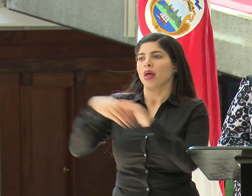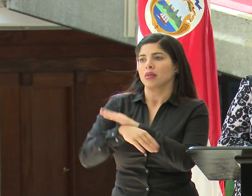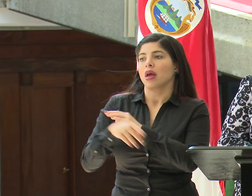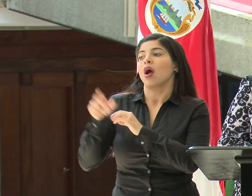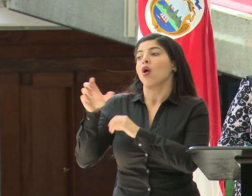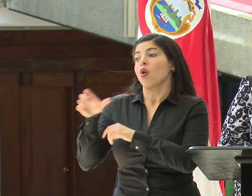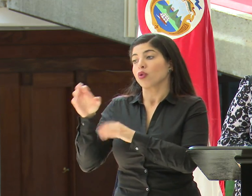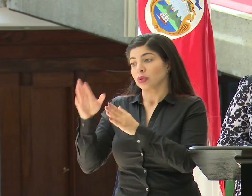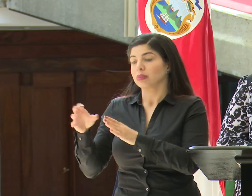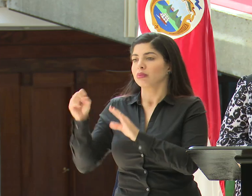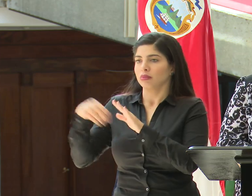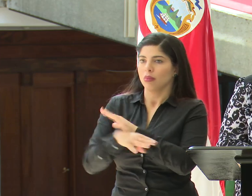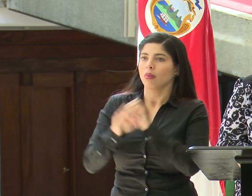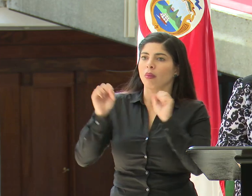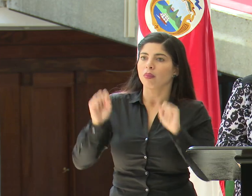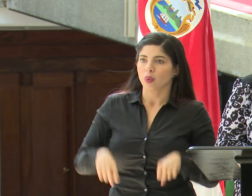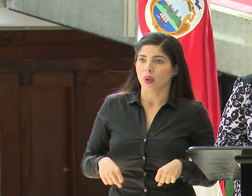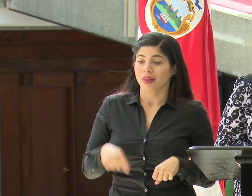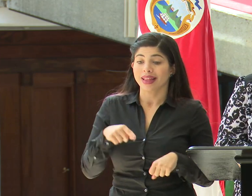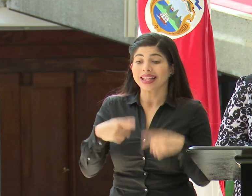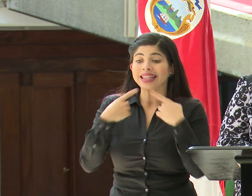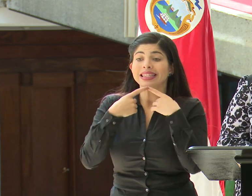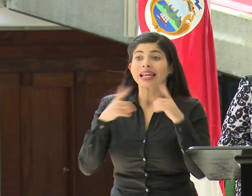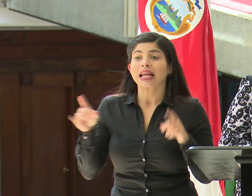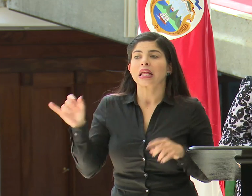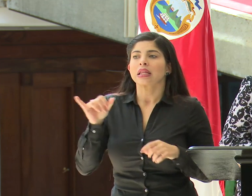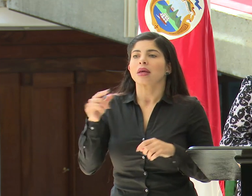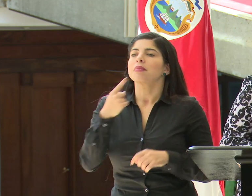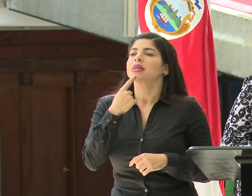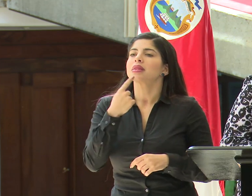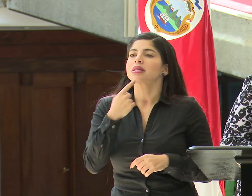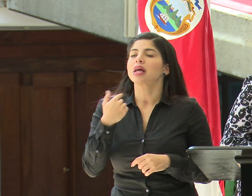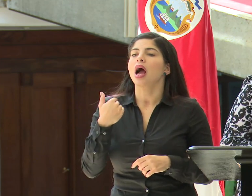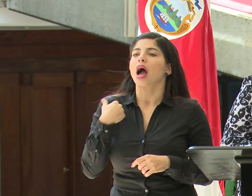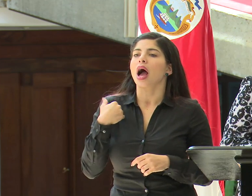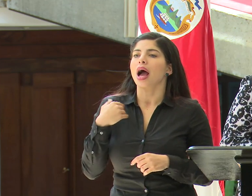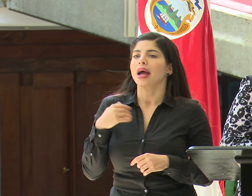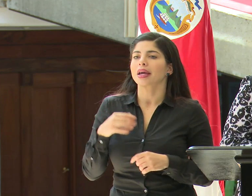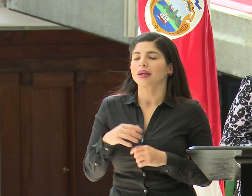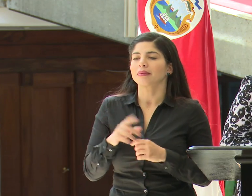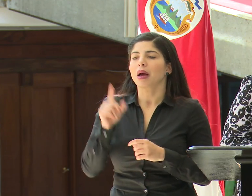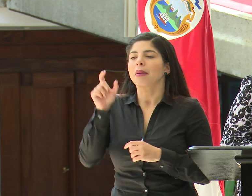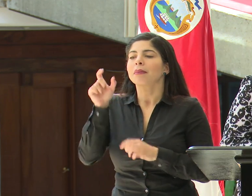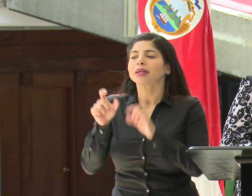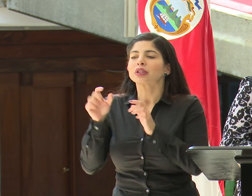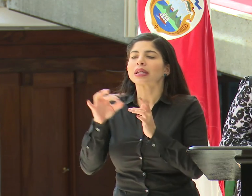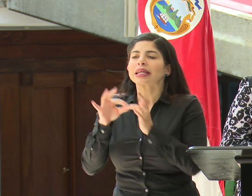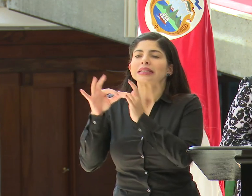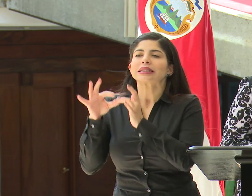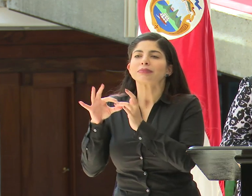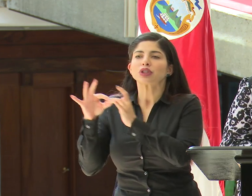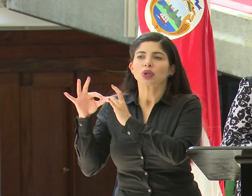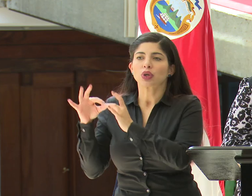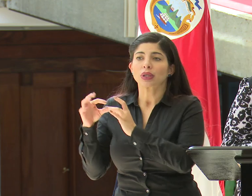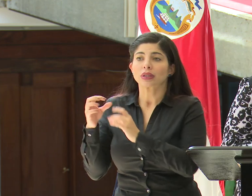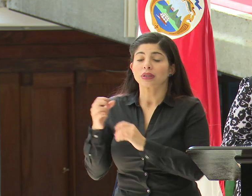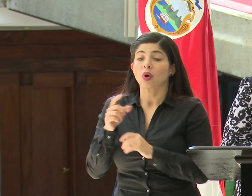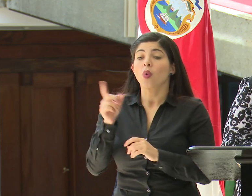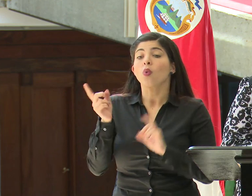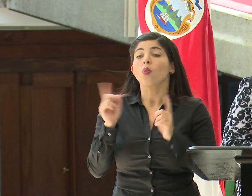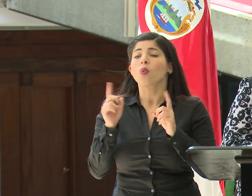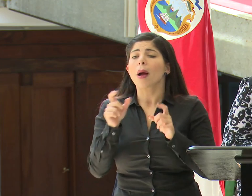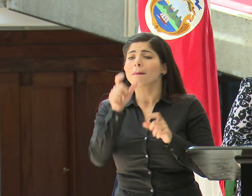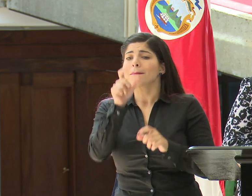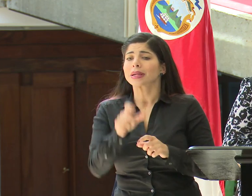territorio nacional. Este decreto también establece excepciones a las personas que no se les va a